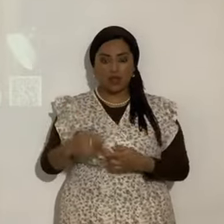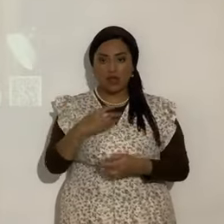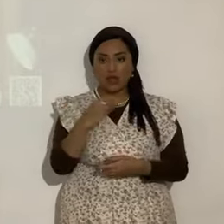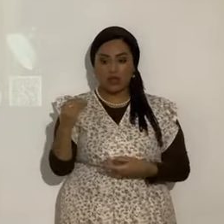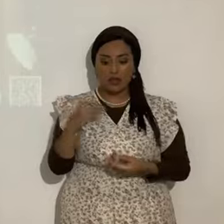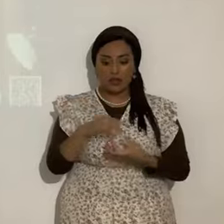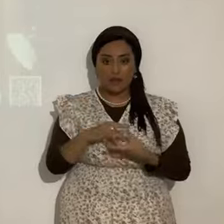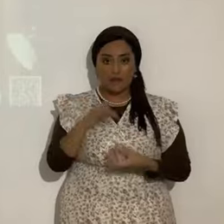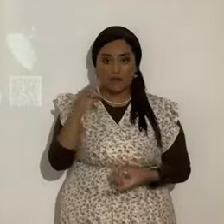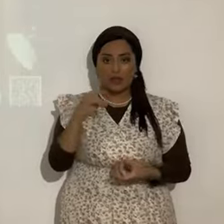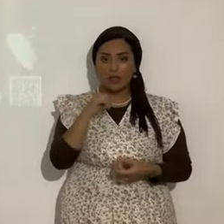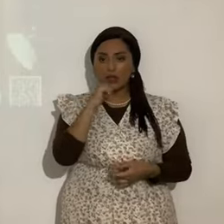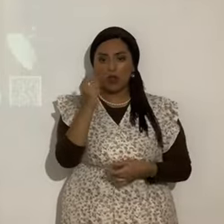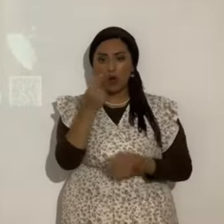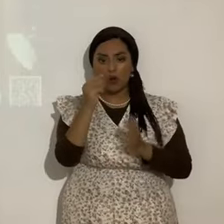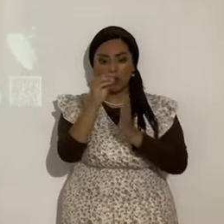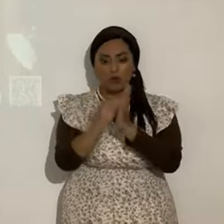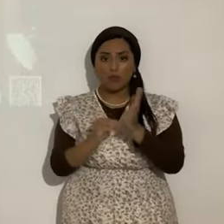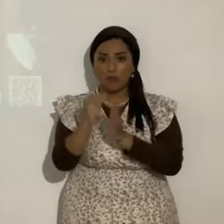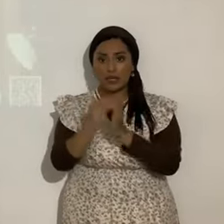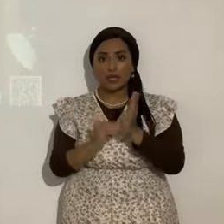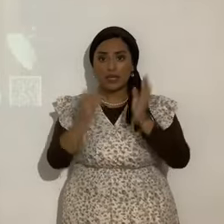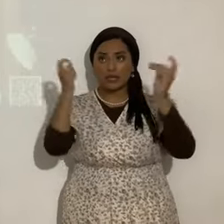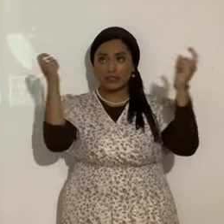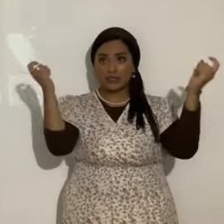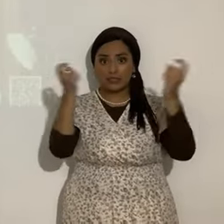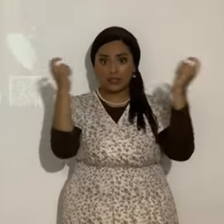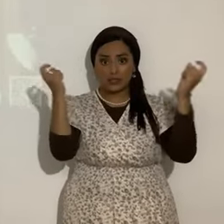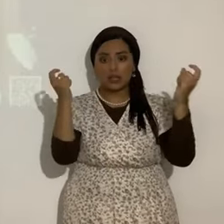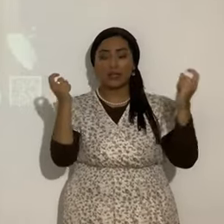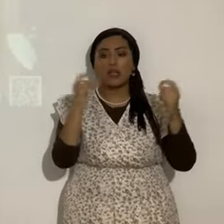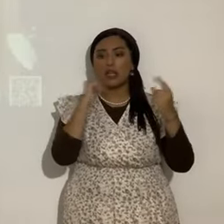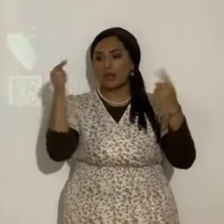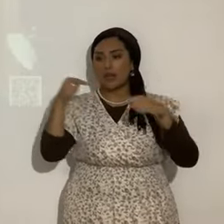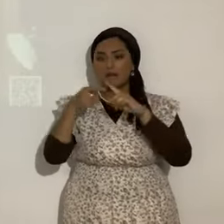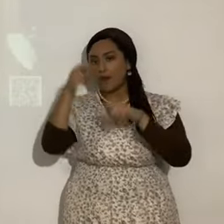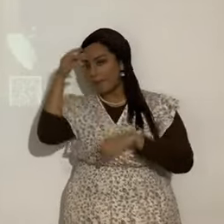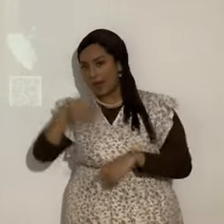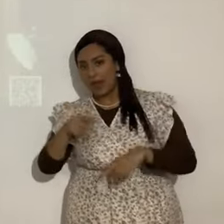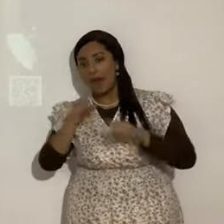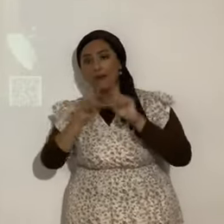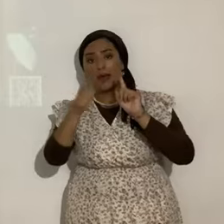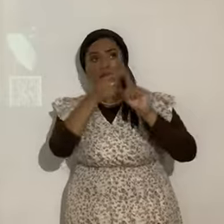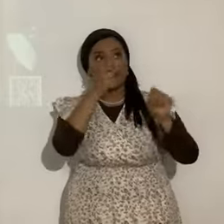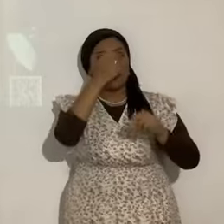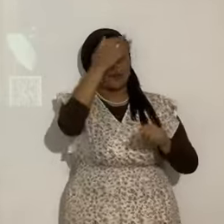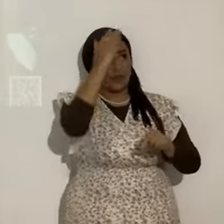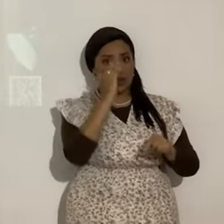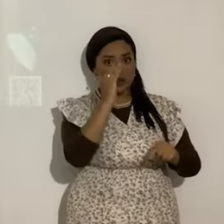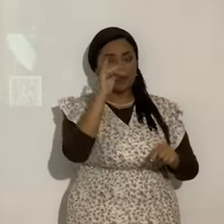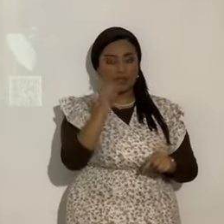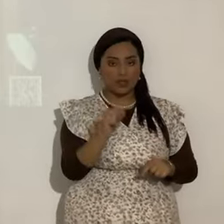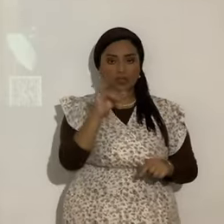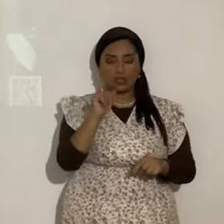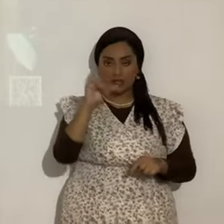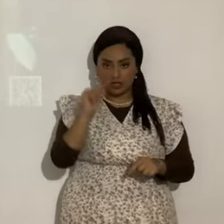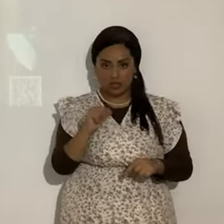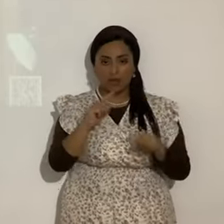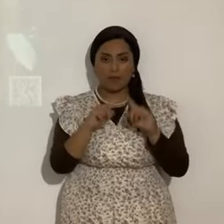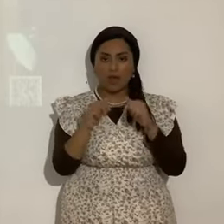no en letra, la exaltación de la cual no viene de los hombres, sino de los jim. Sí. Sí, sí, sí. ¿Cómo está esto? A